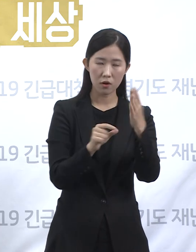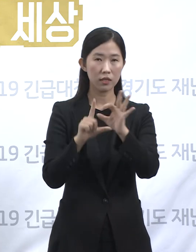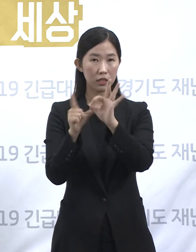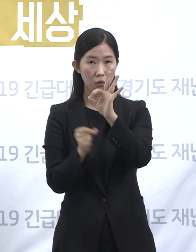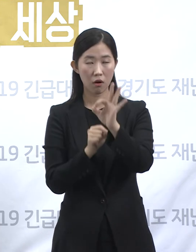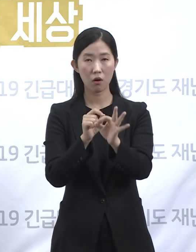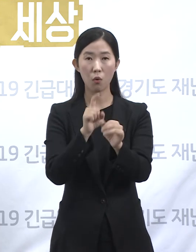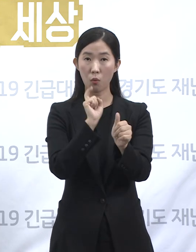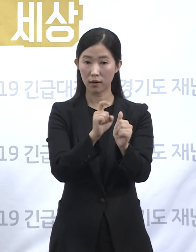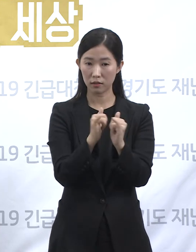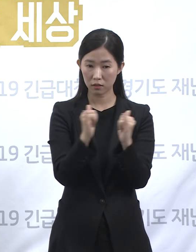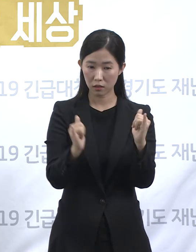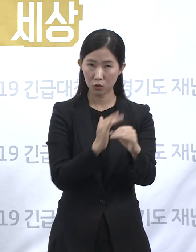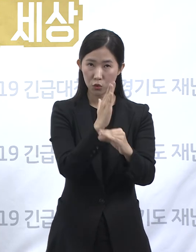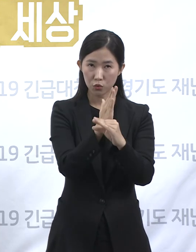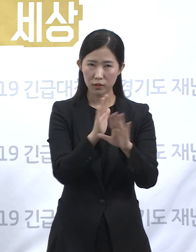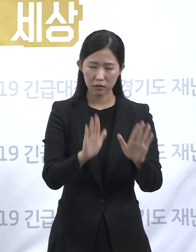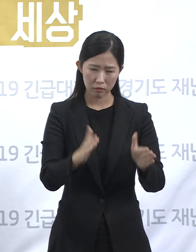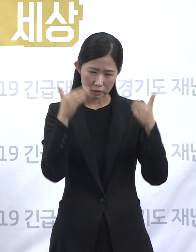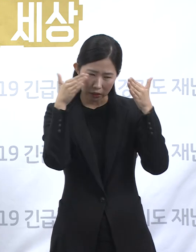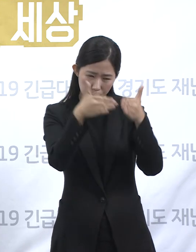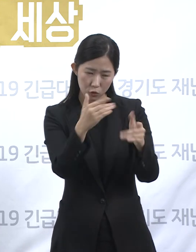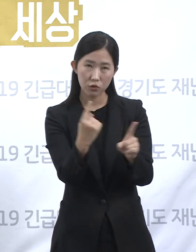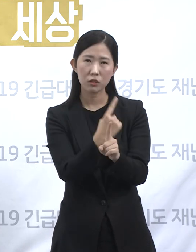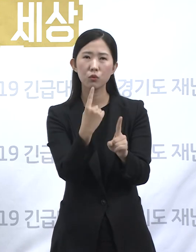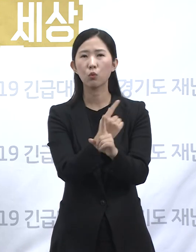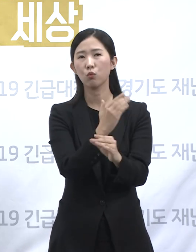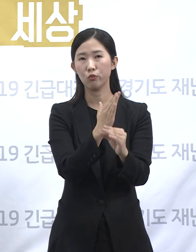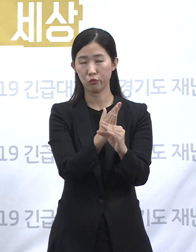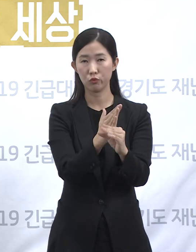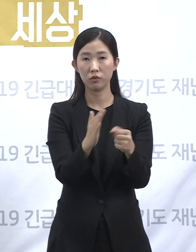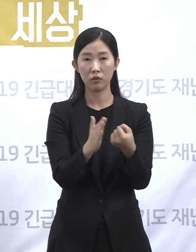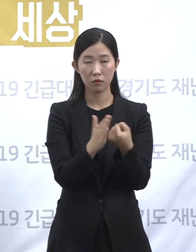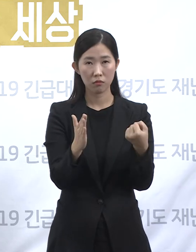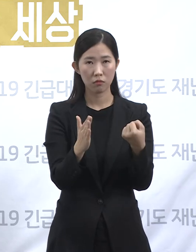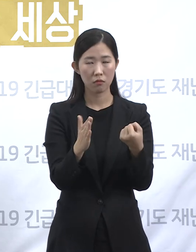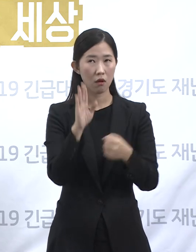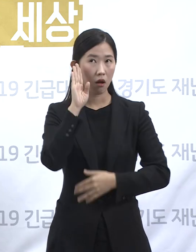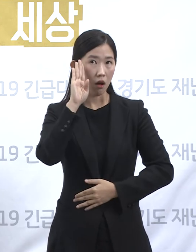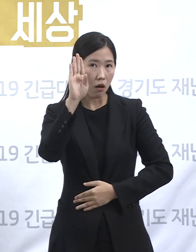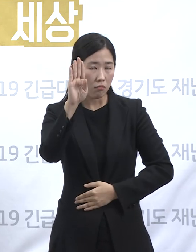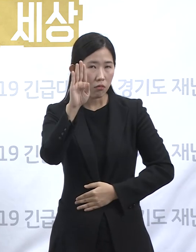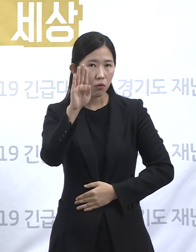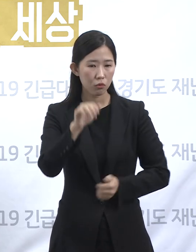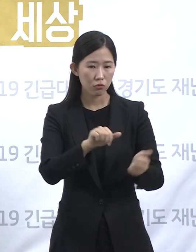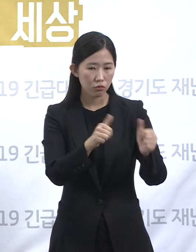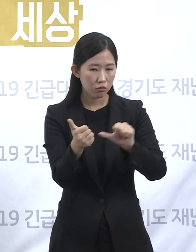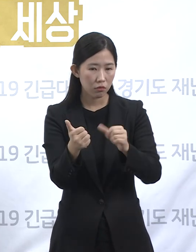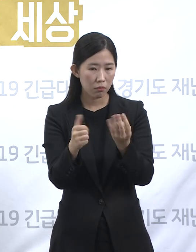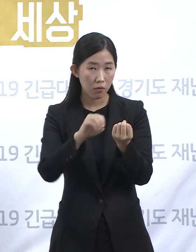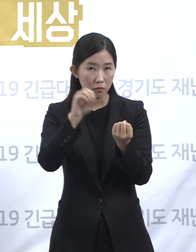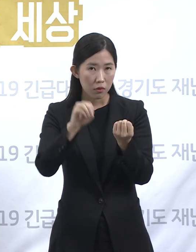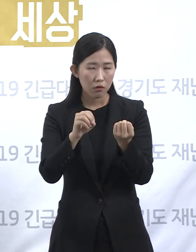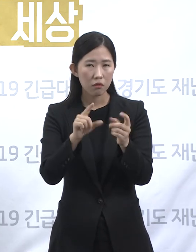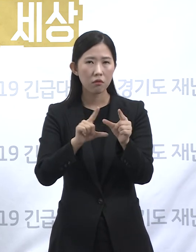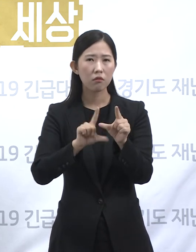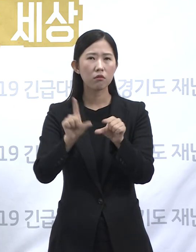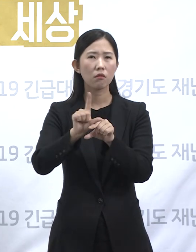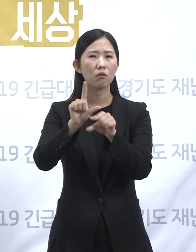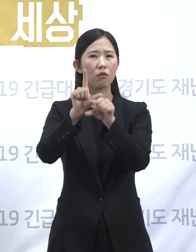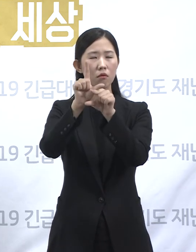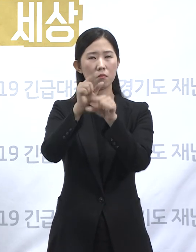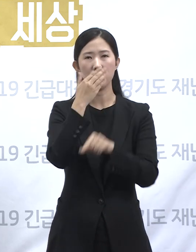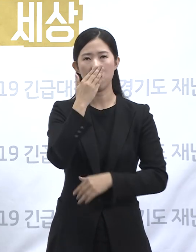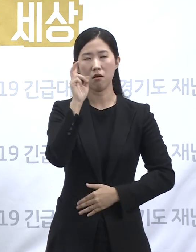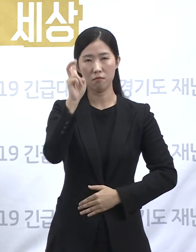중에는 아직 집중치료 중인 사례들이 더 있기 때문에 이 값은 더 상승할 여지가 있습니다. 13